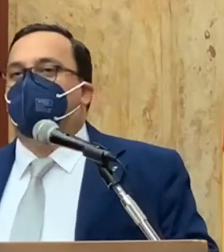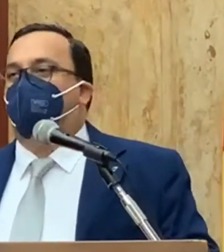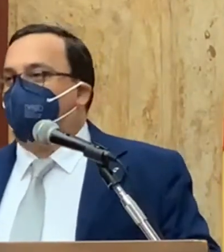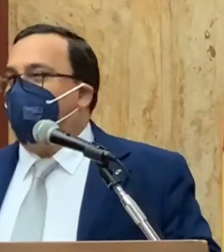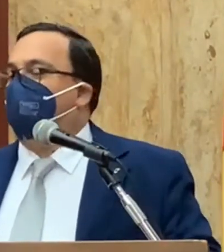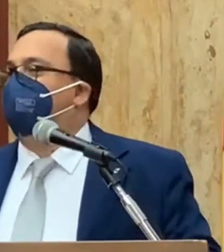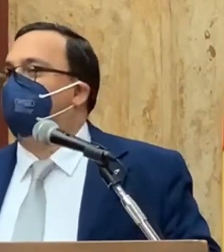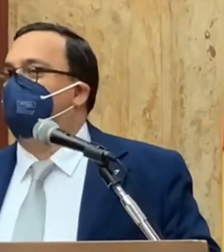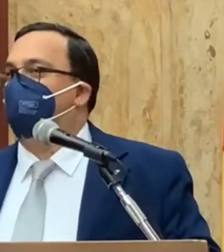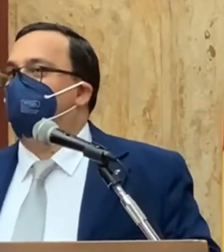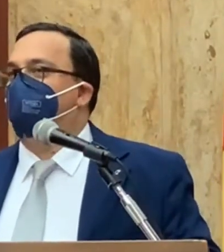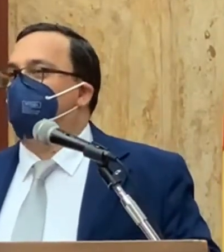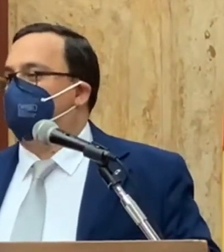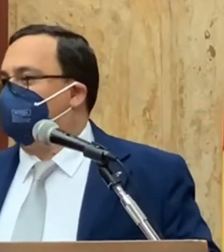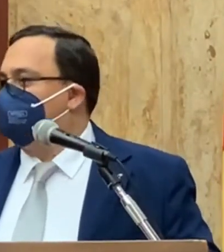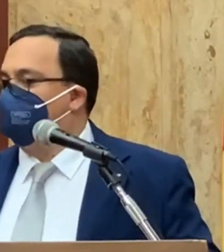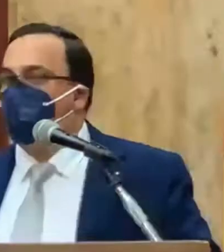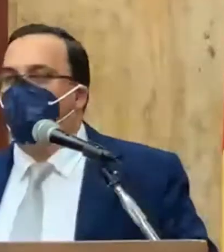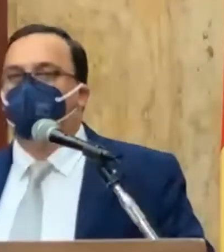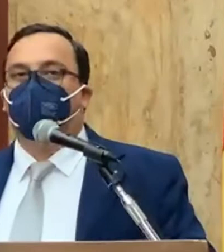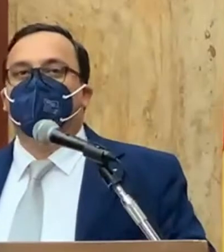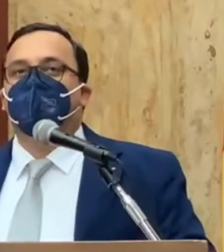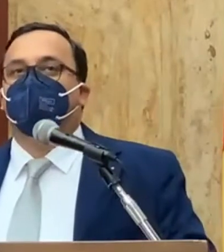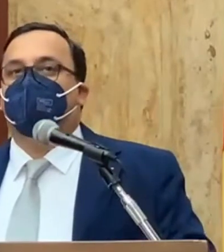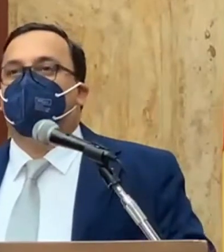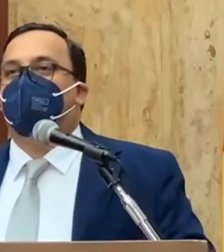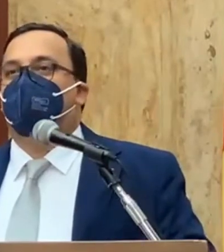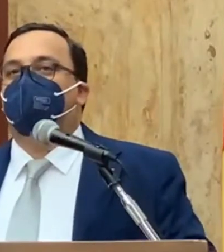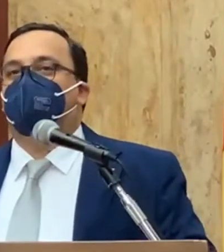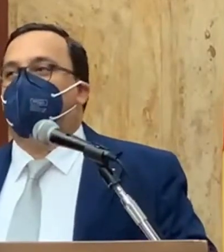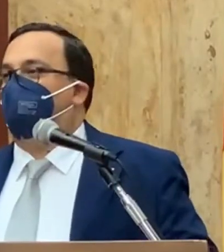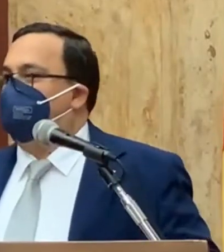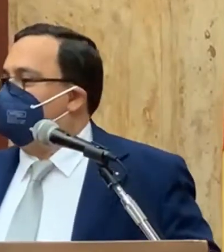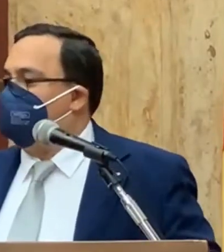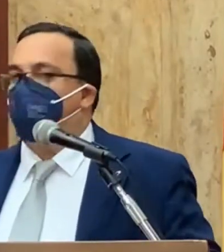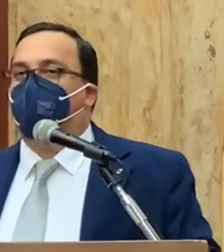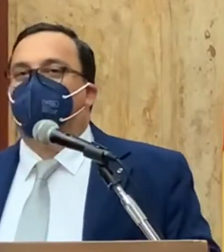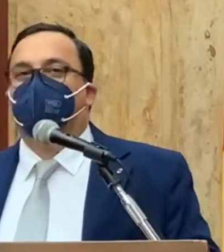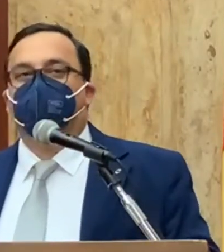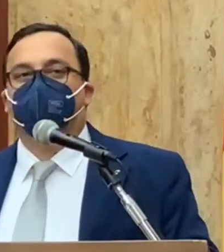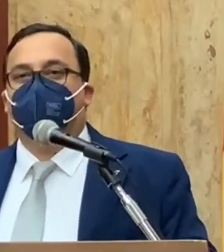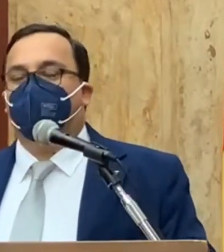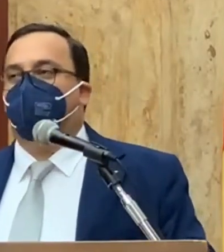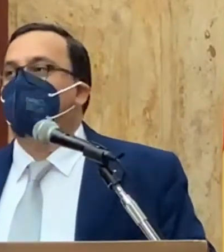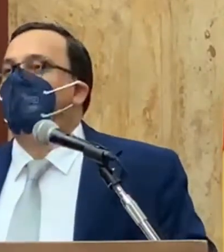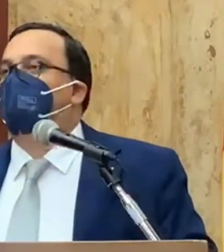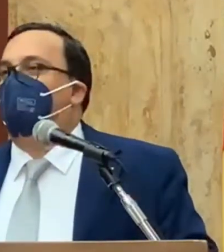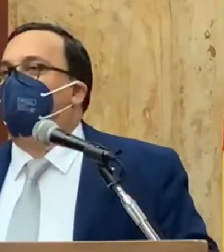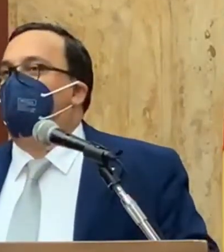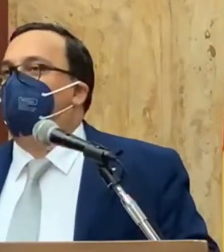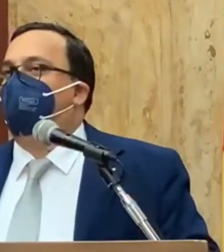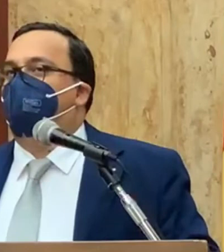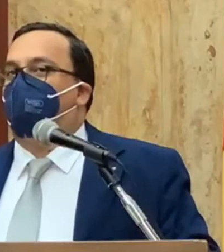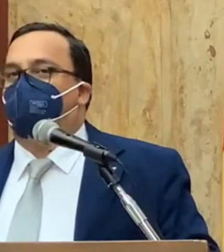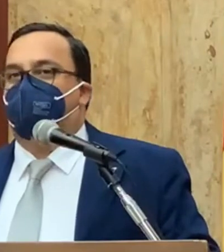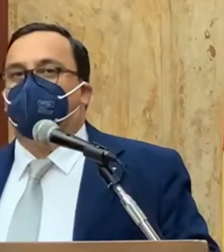portare questo grande successo che è questo emendamento al decreto sostegni che